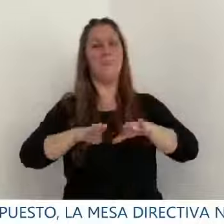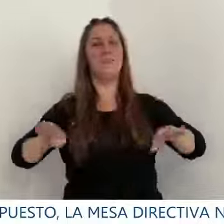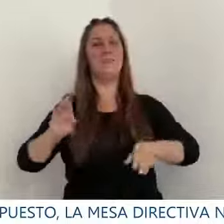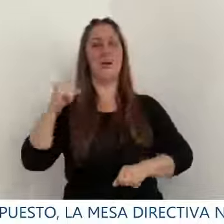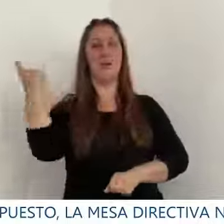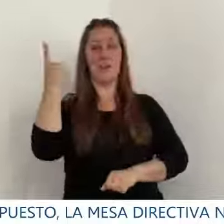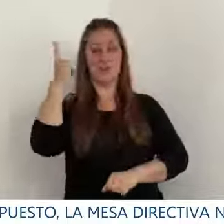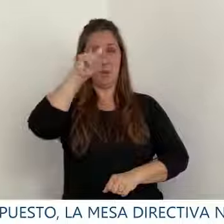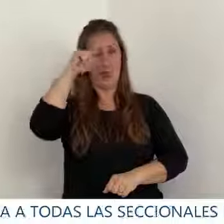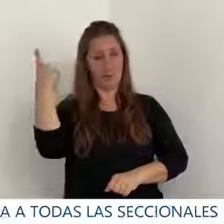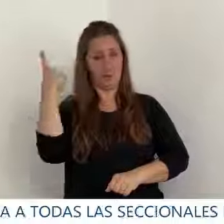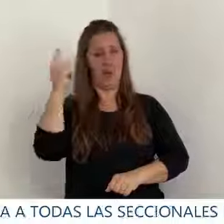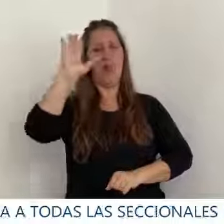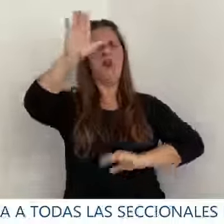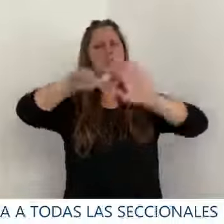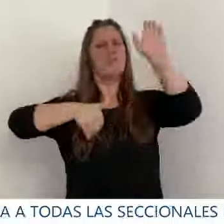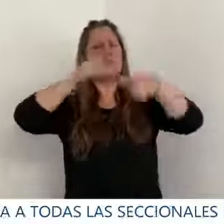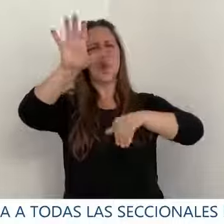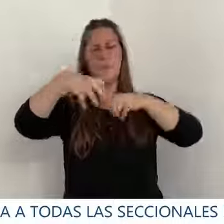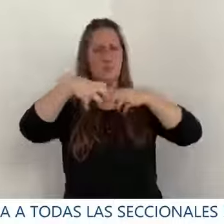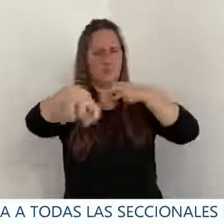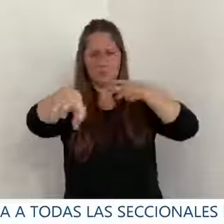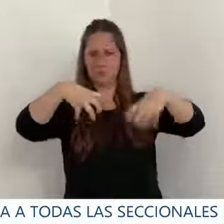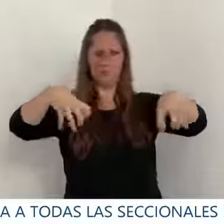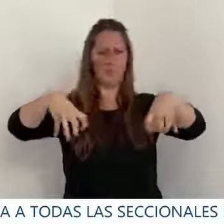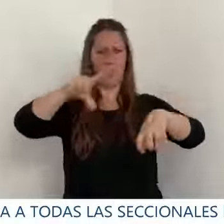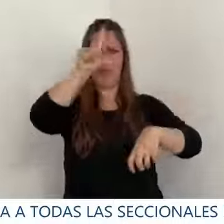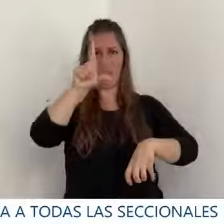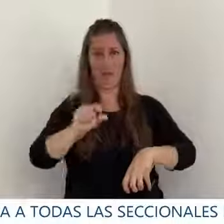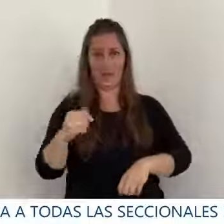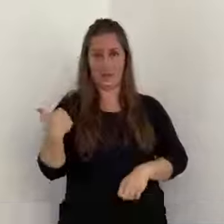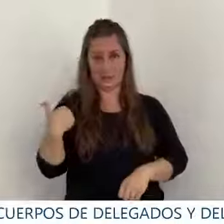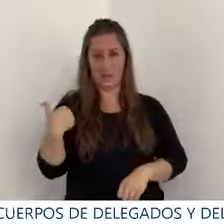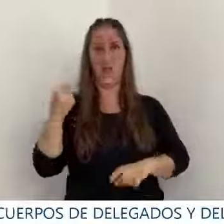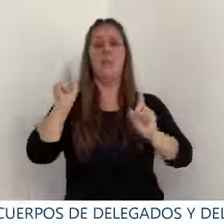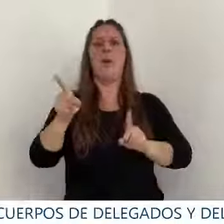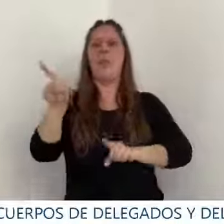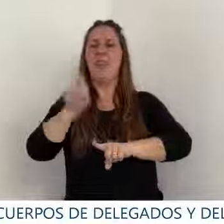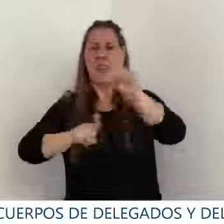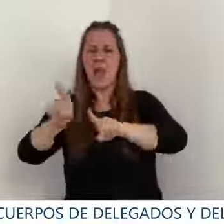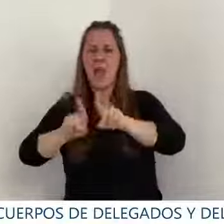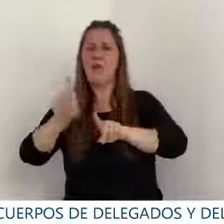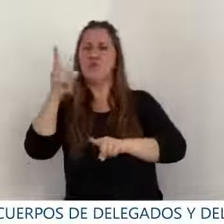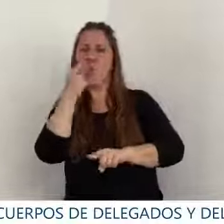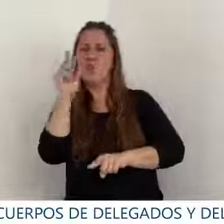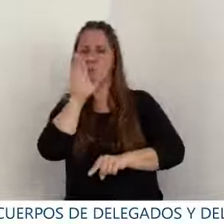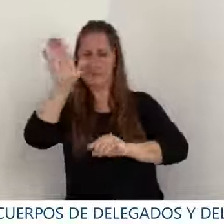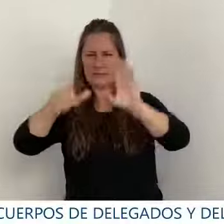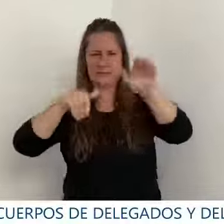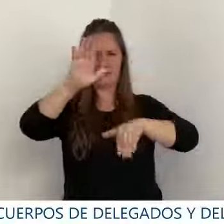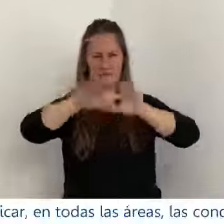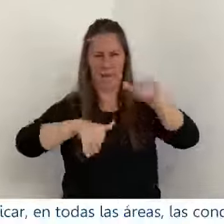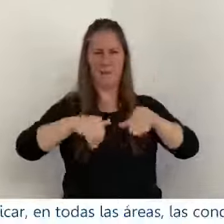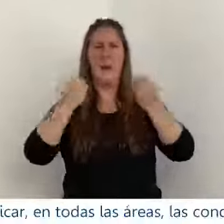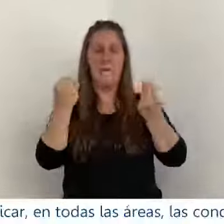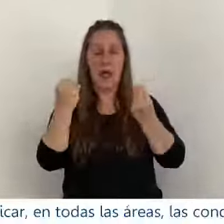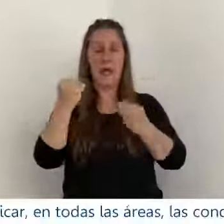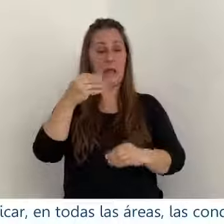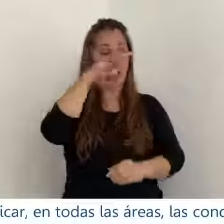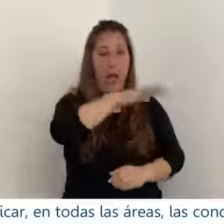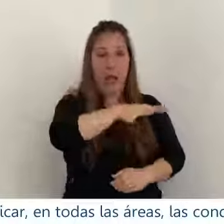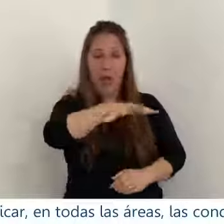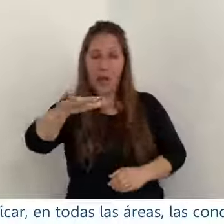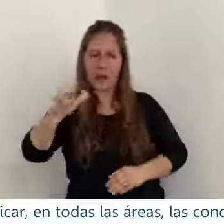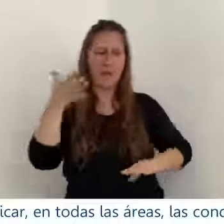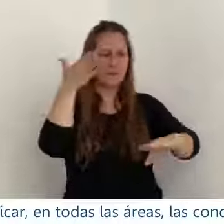Directiva Nacional convoca a todas las seccionales del país y a sus cuerpos de delegados y delegadas a verificar